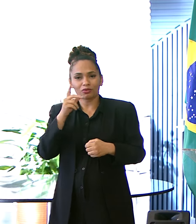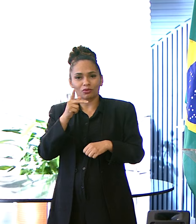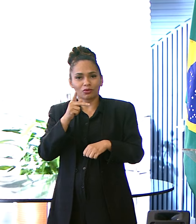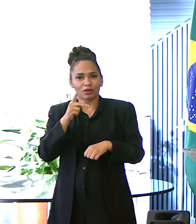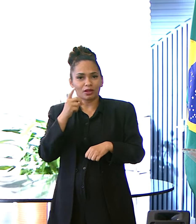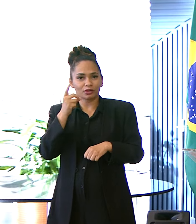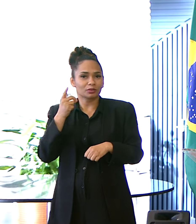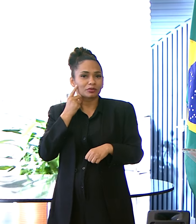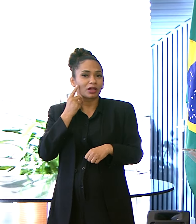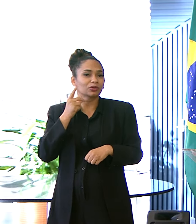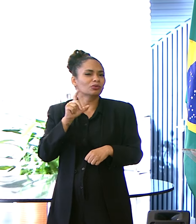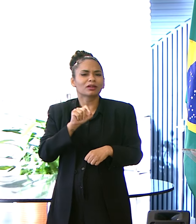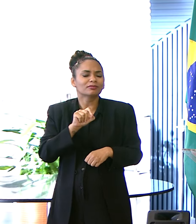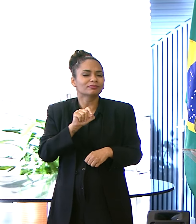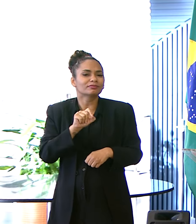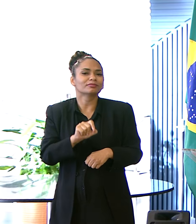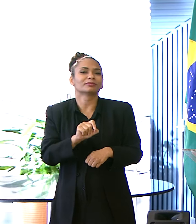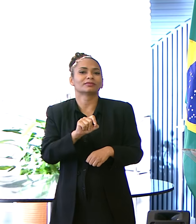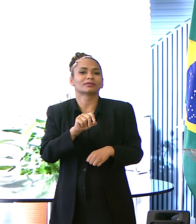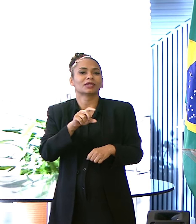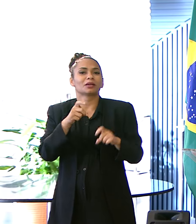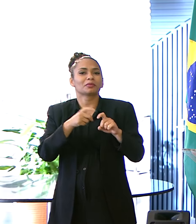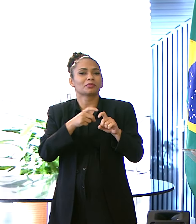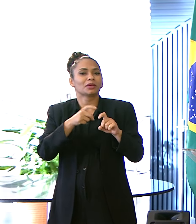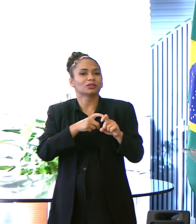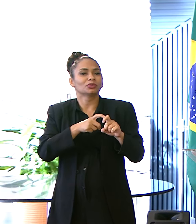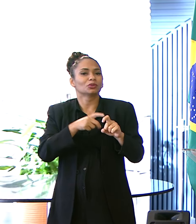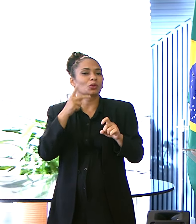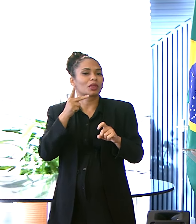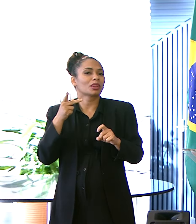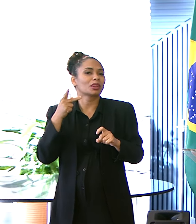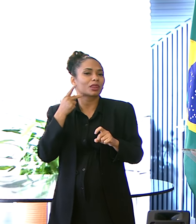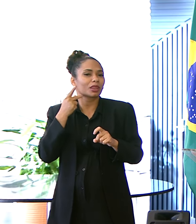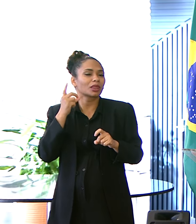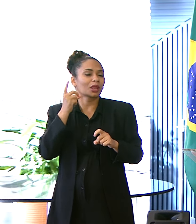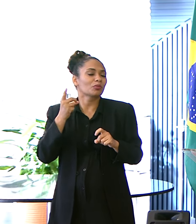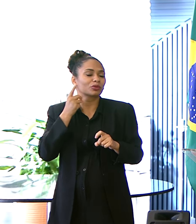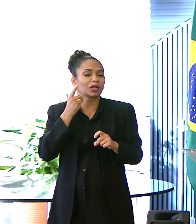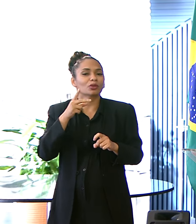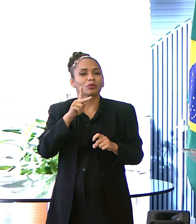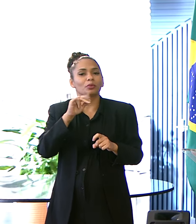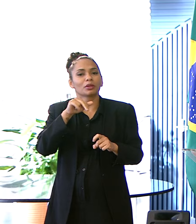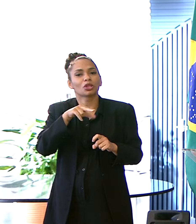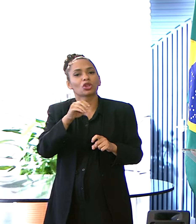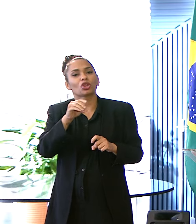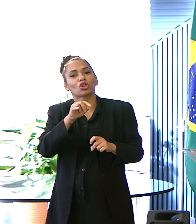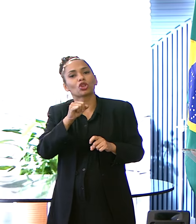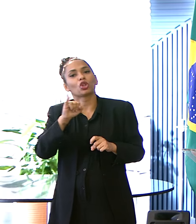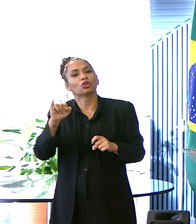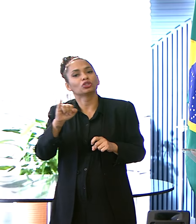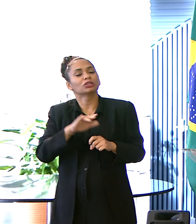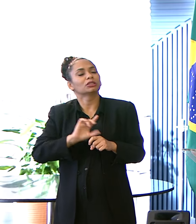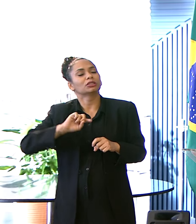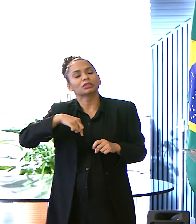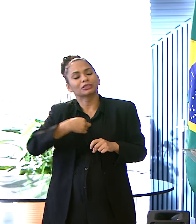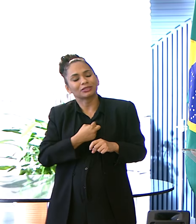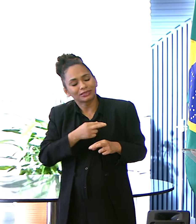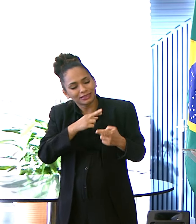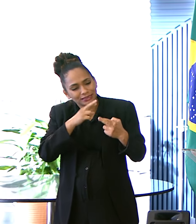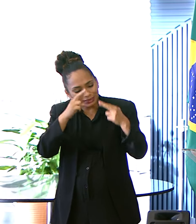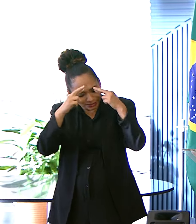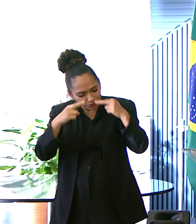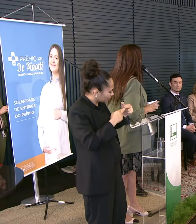Deputado Pinotti Que todos nós amamos Que todos nós respeitamos Mas que todos nós Mais do que isso